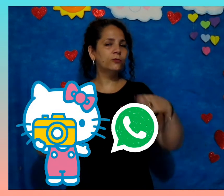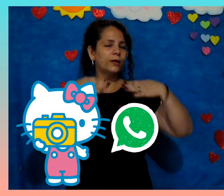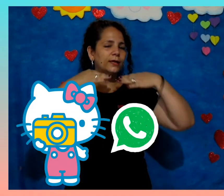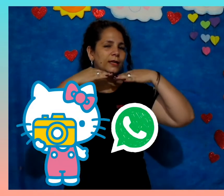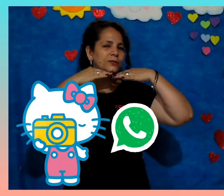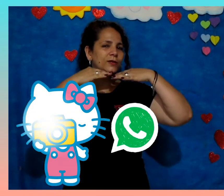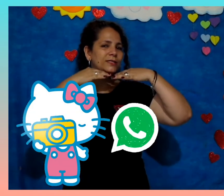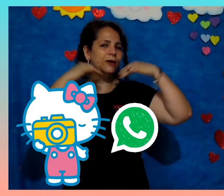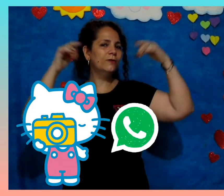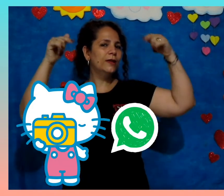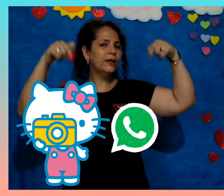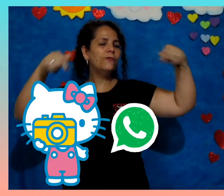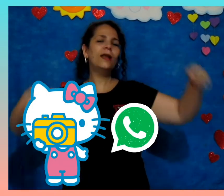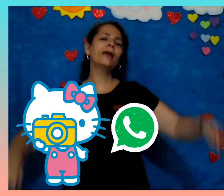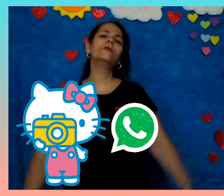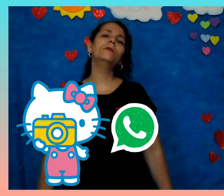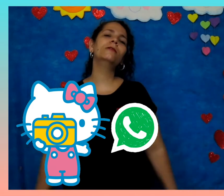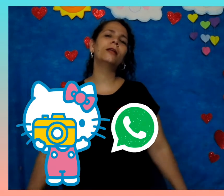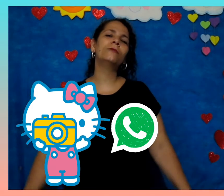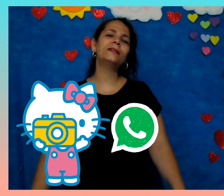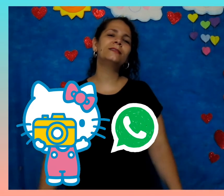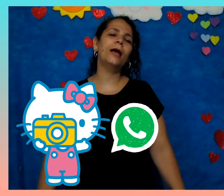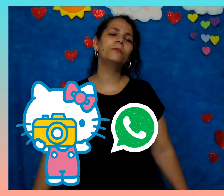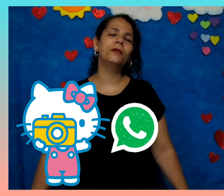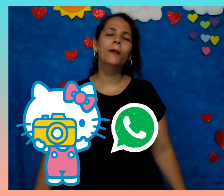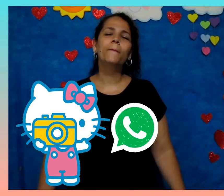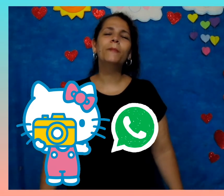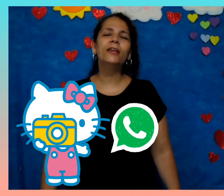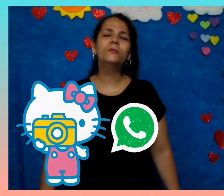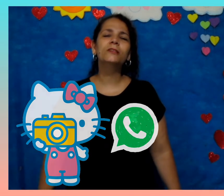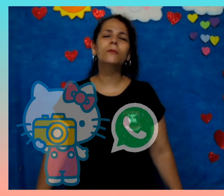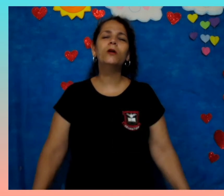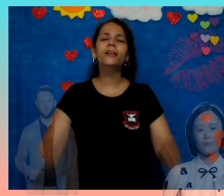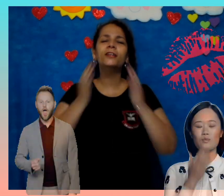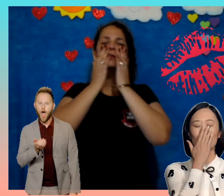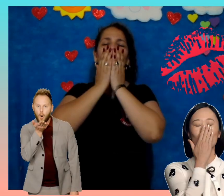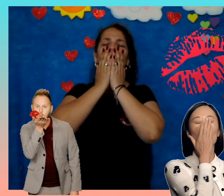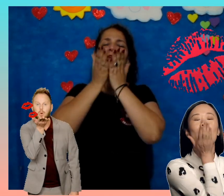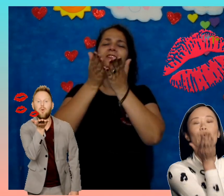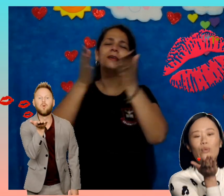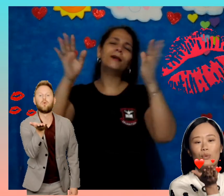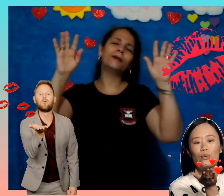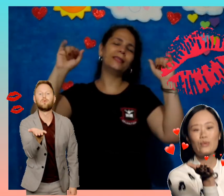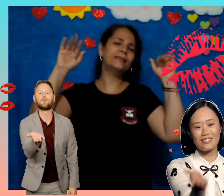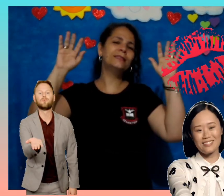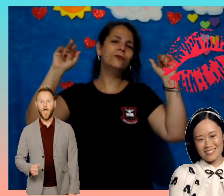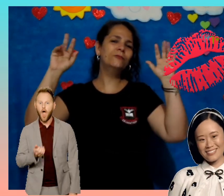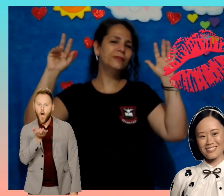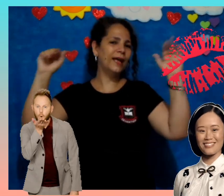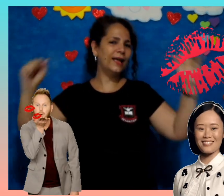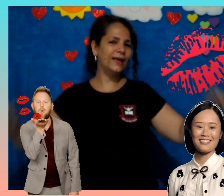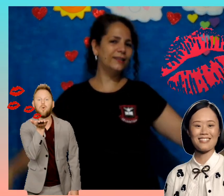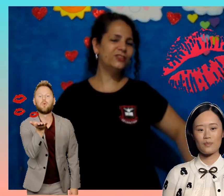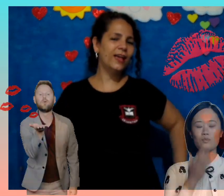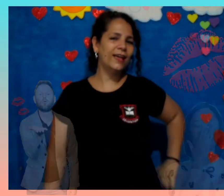com aquele sorrisão e falar comigo lá no WhatsApp. Beijo, amores. Tchau, até segunda. Tchau.